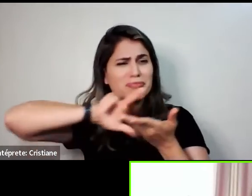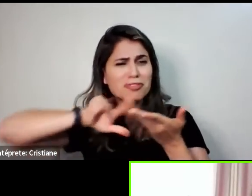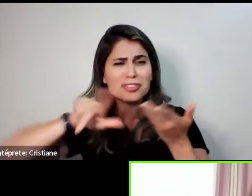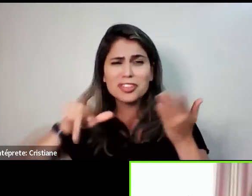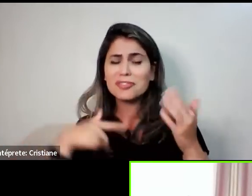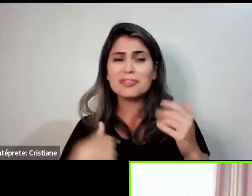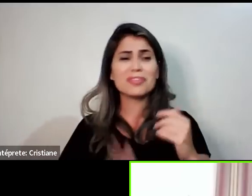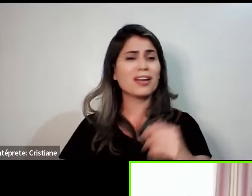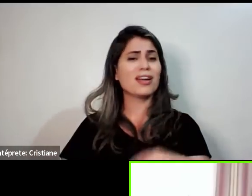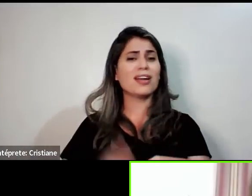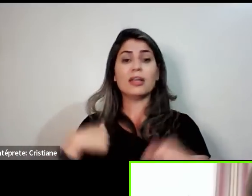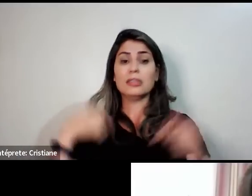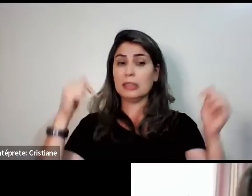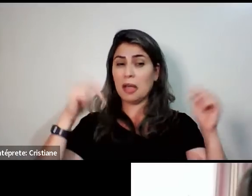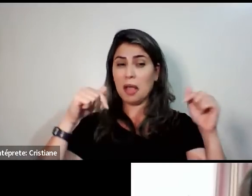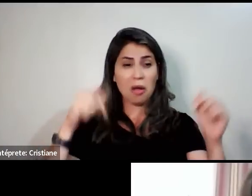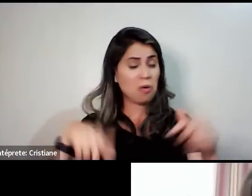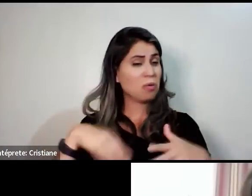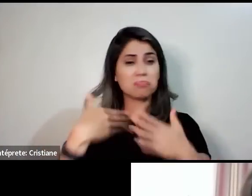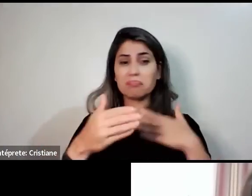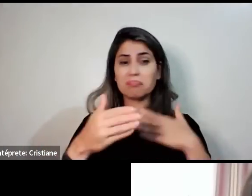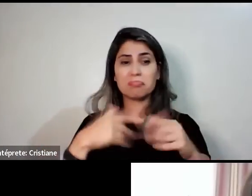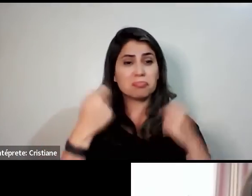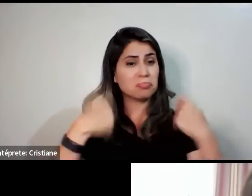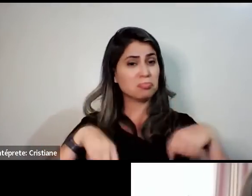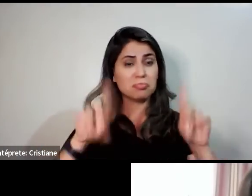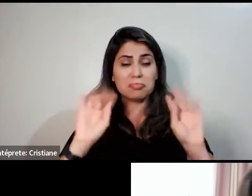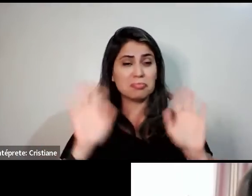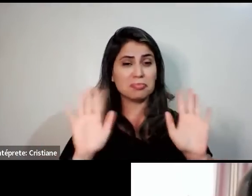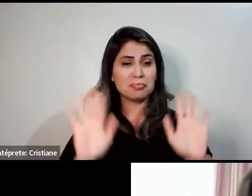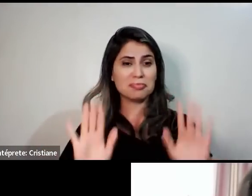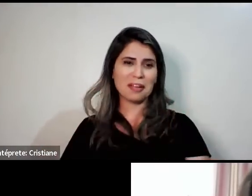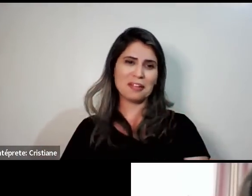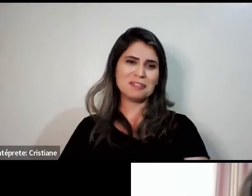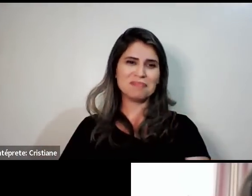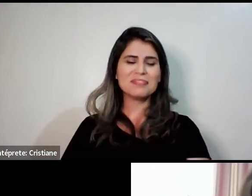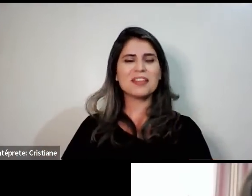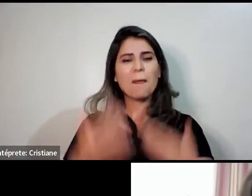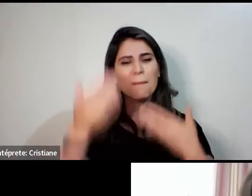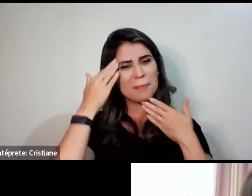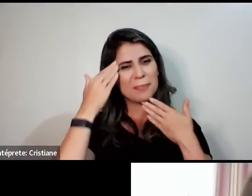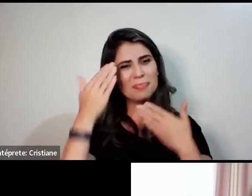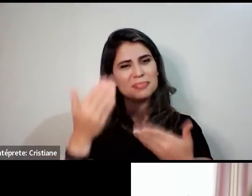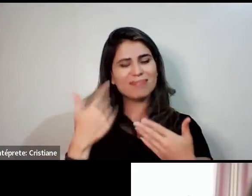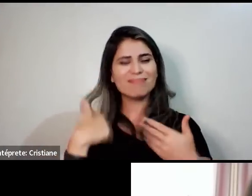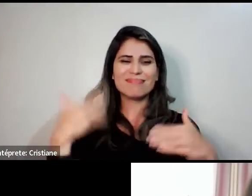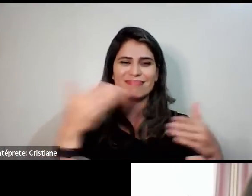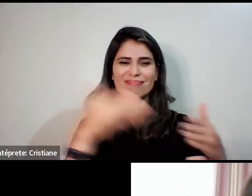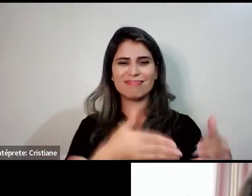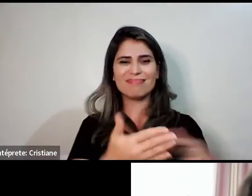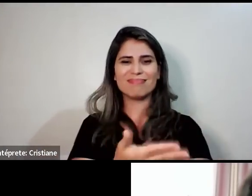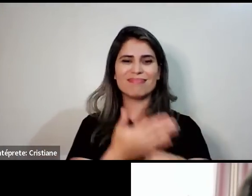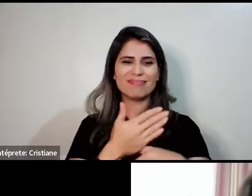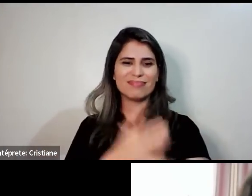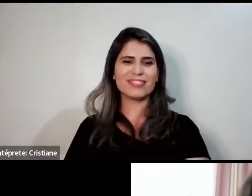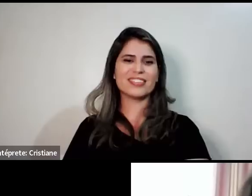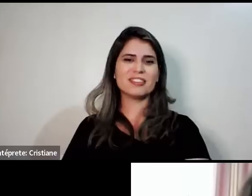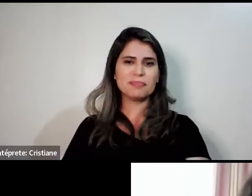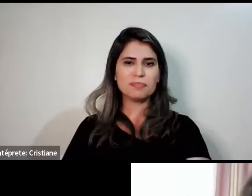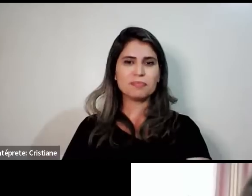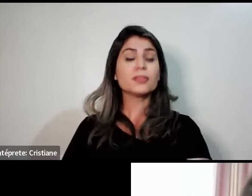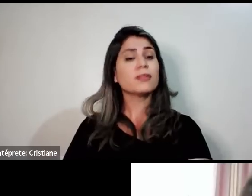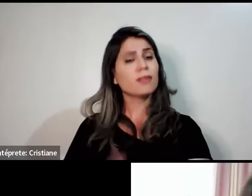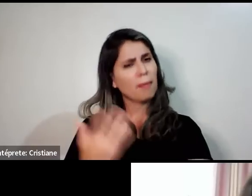nenhum chá. Que legal, Marta. Muito obrigado mais uma vez. Então, pessoal, todos nós